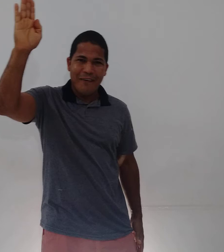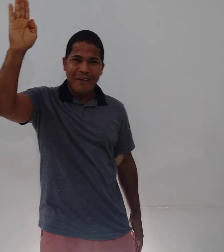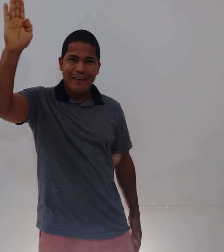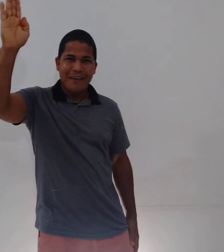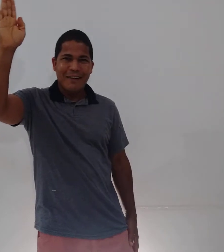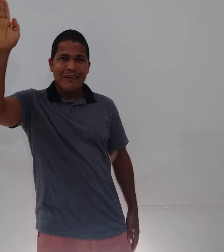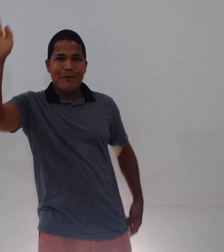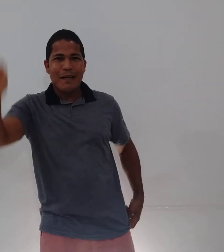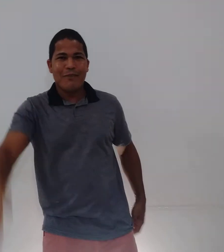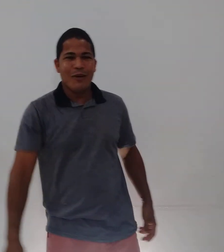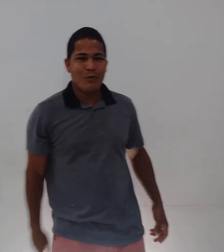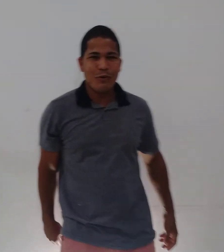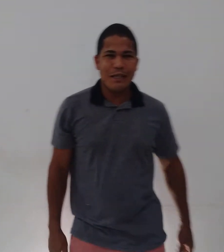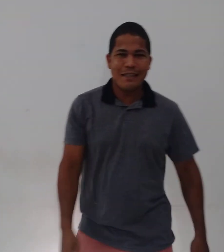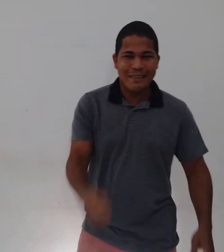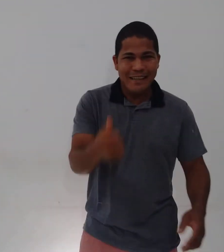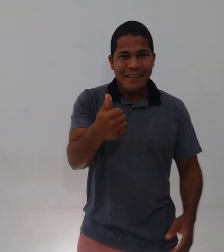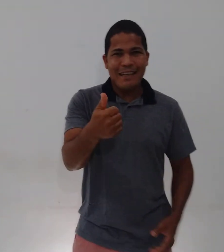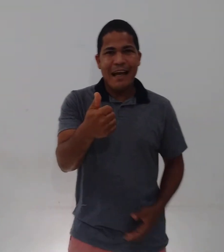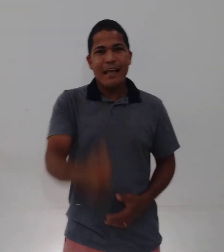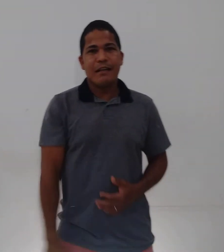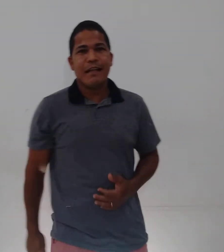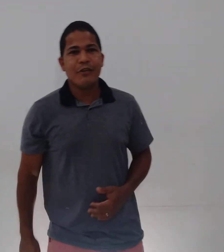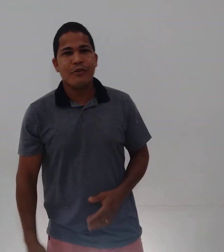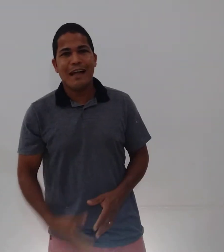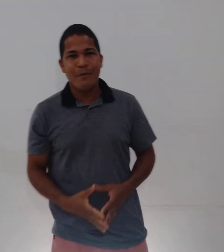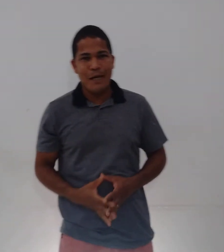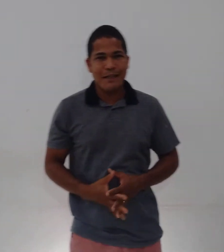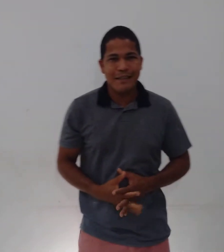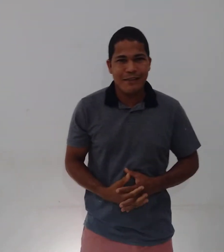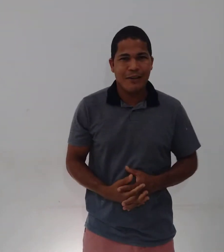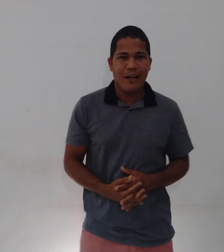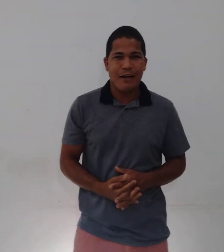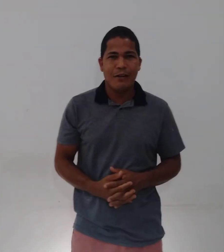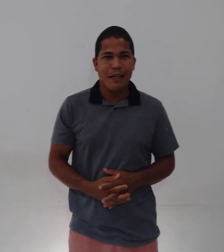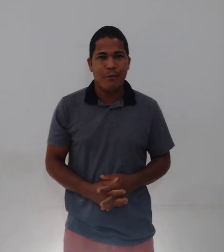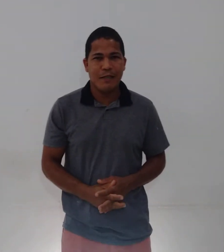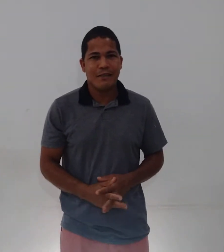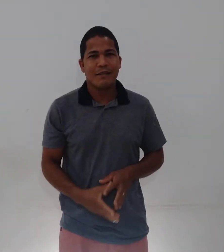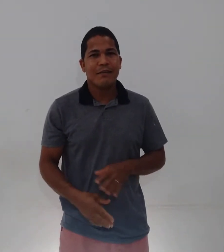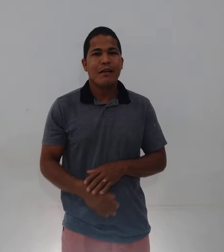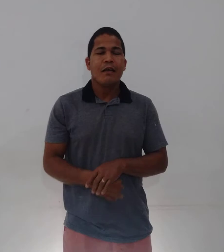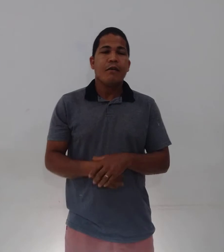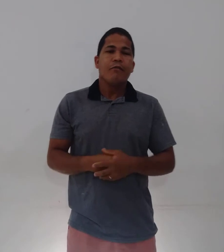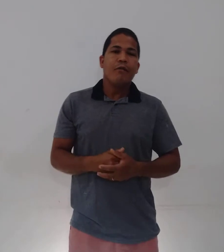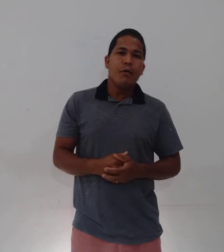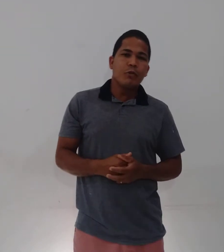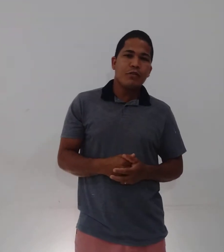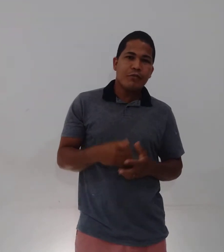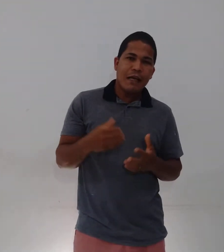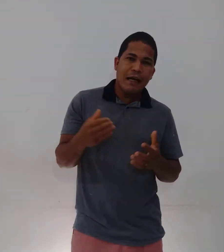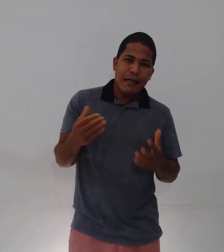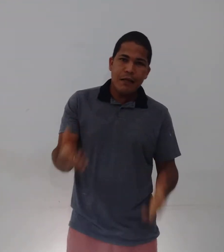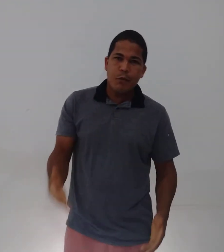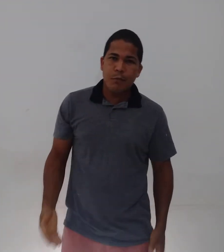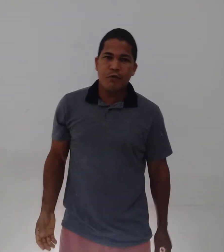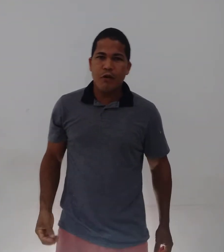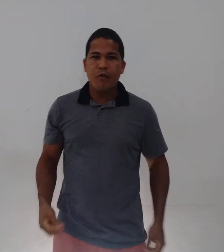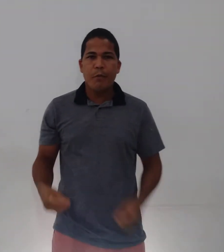Como é que vão as coisas? E aí, tem estudado bastante Libras? Vamos estudar Libras, pessoal, vamos